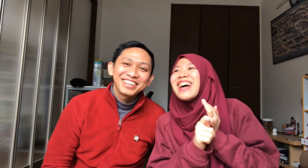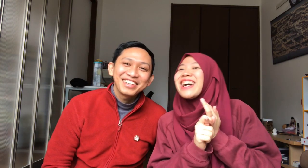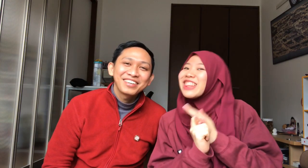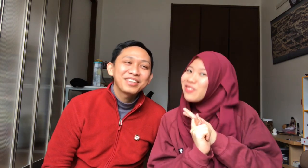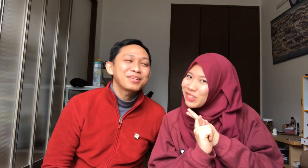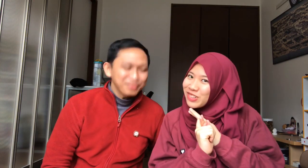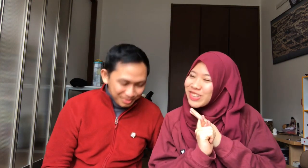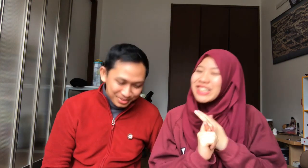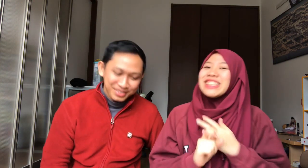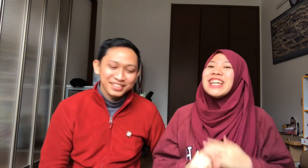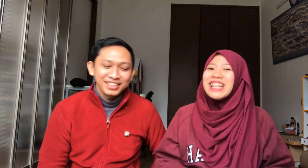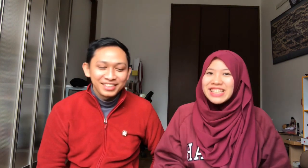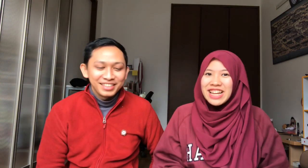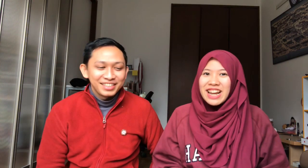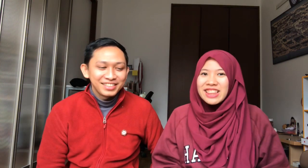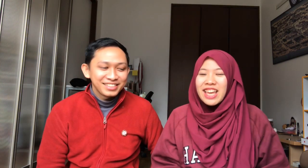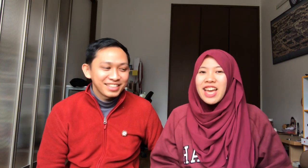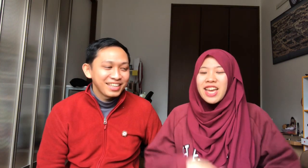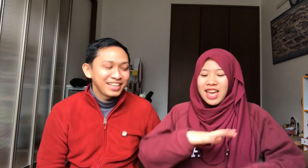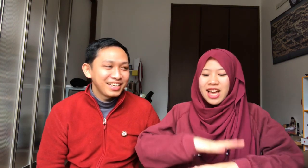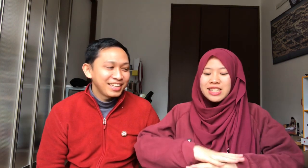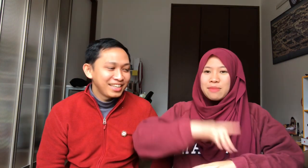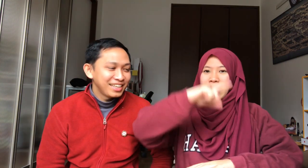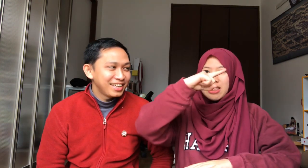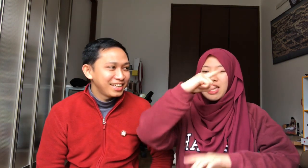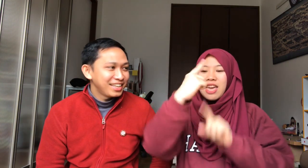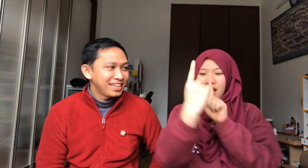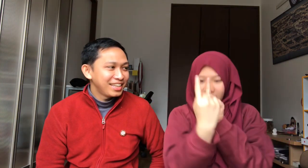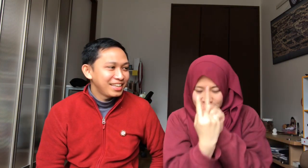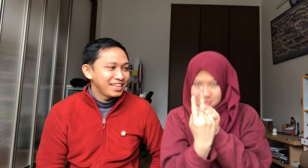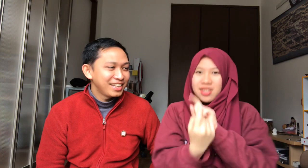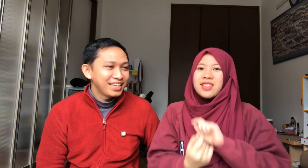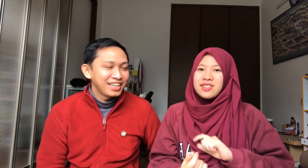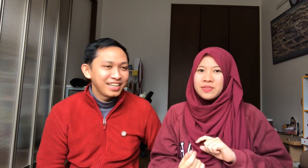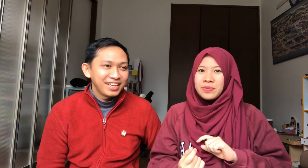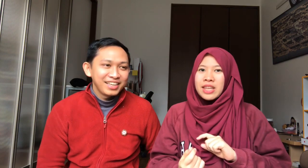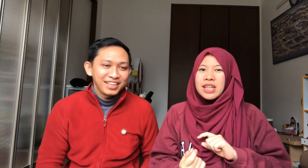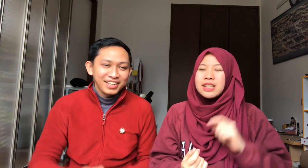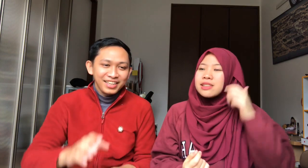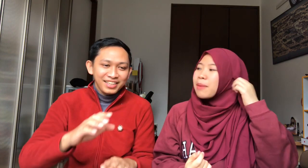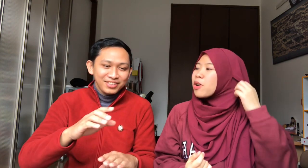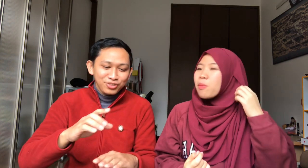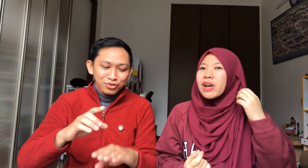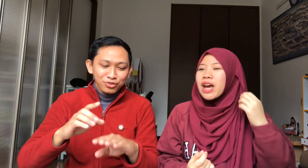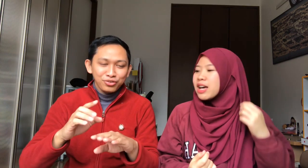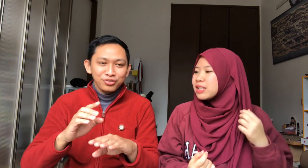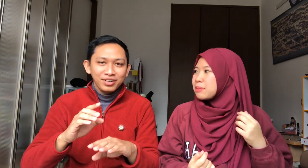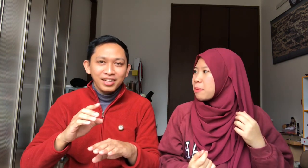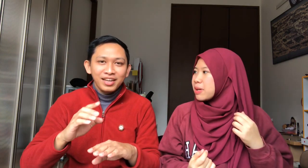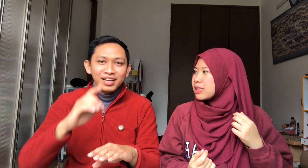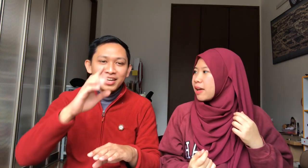ketemu Jadi isyaratnya Hajimete au Tapi ngomongnya Hajimemaste